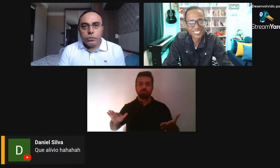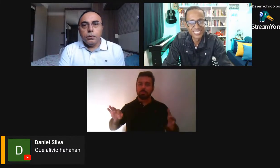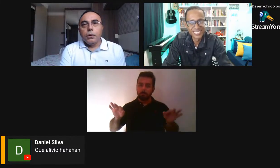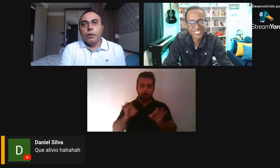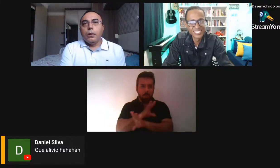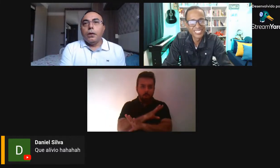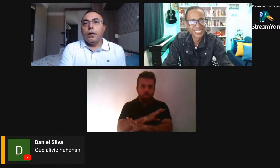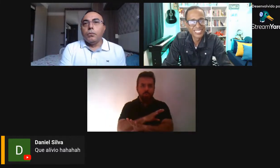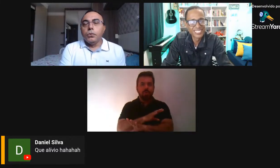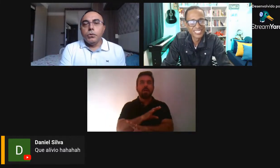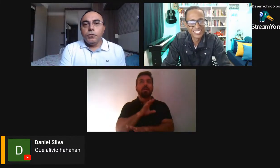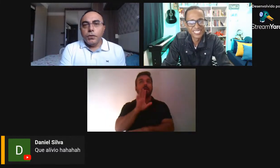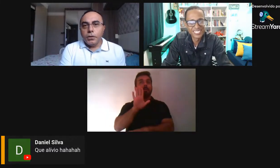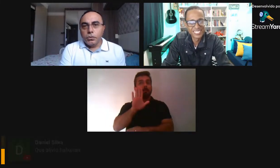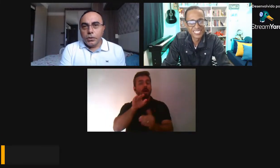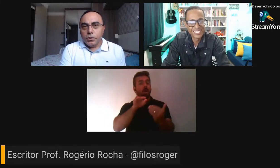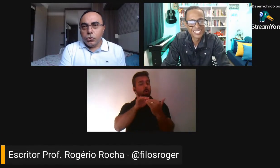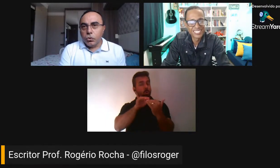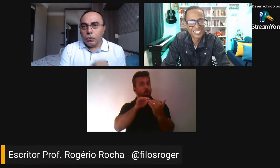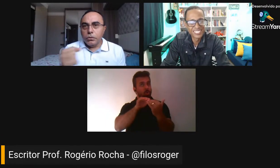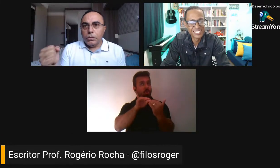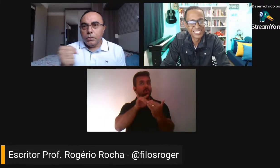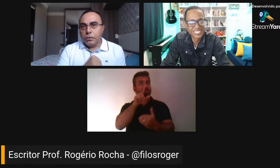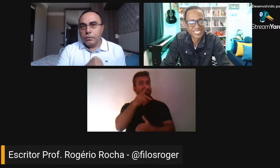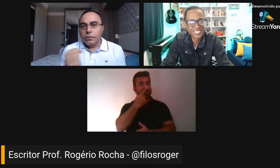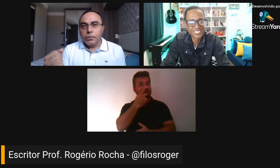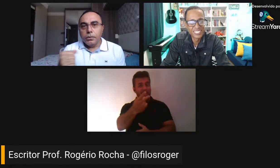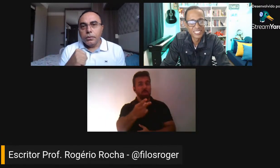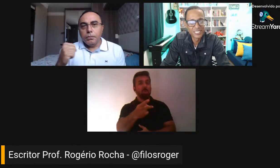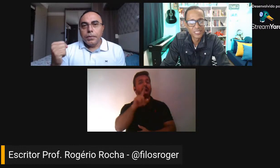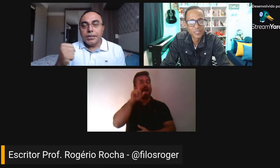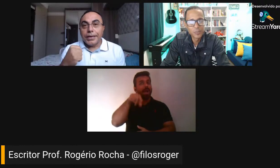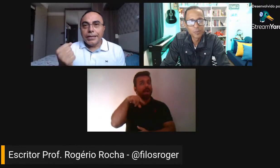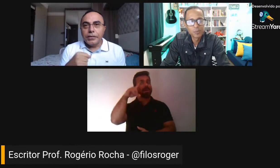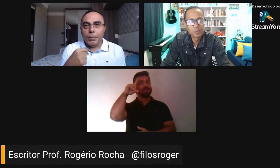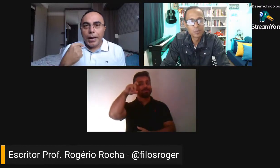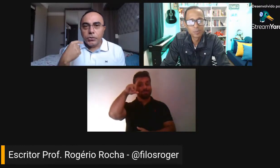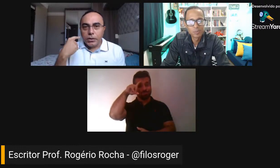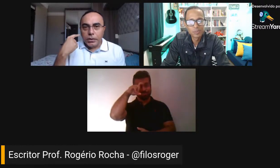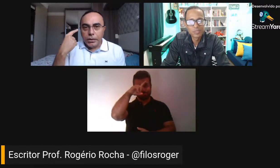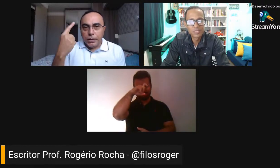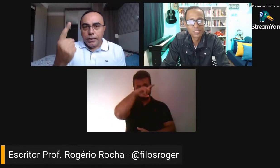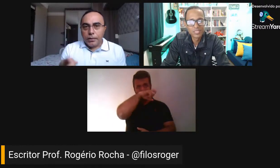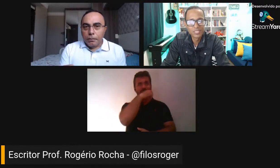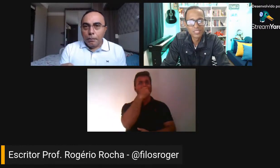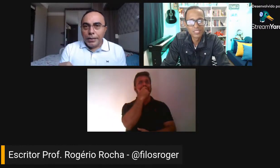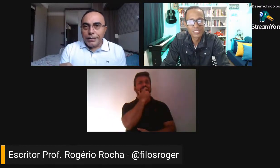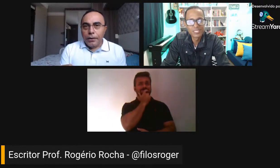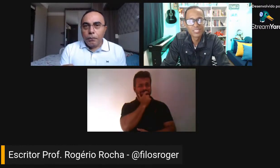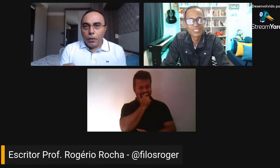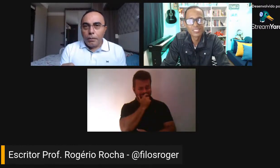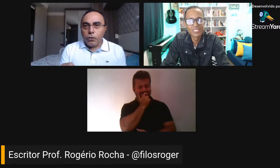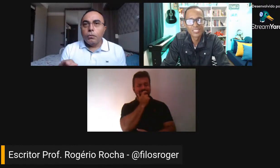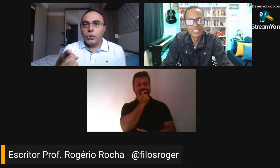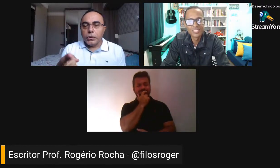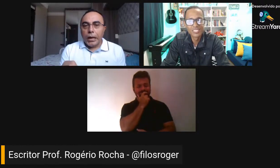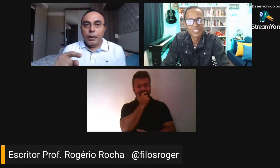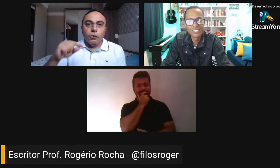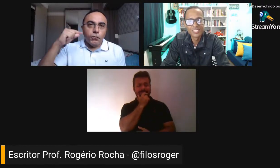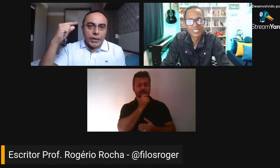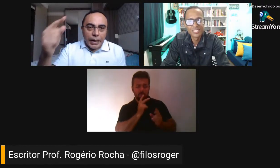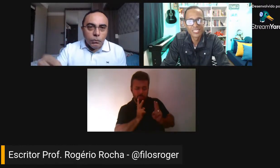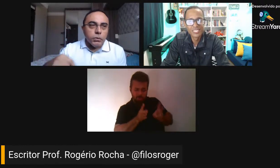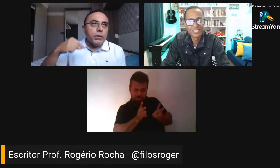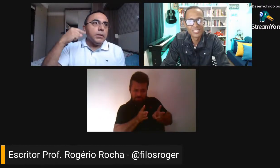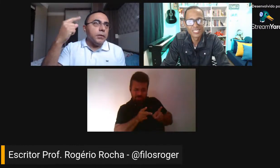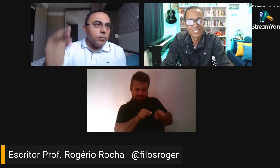muito difícil esse jogo de, essa queda de braço entre manter o poema como está